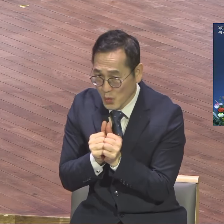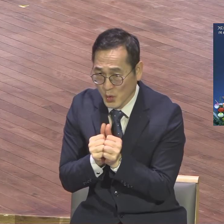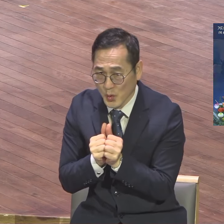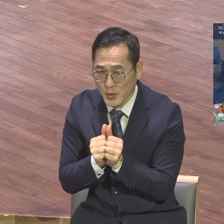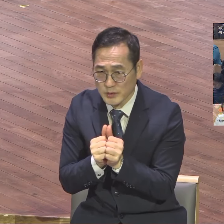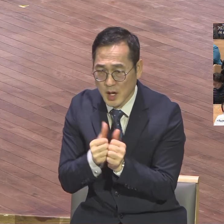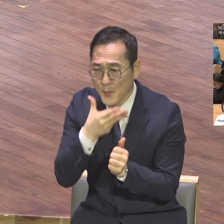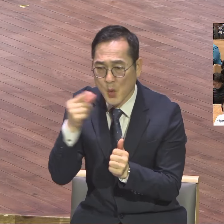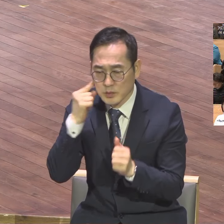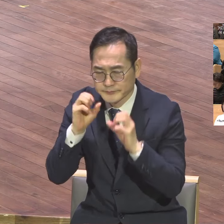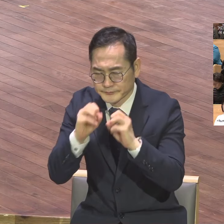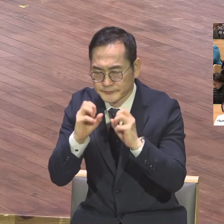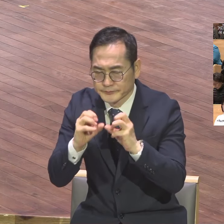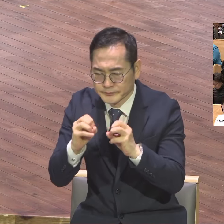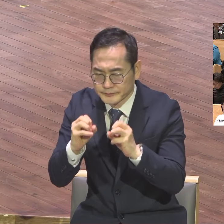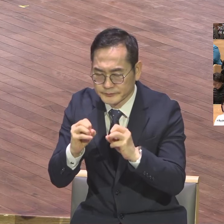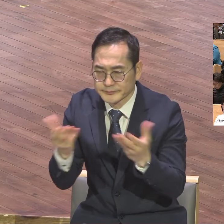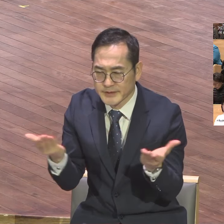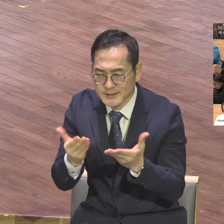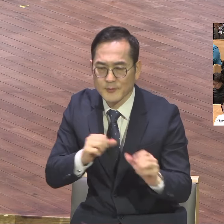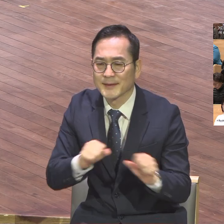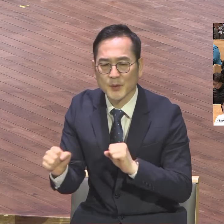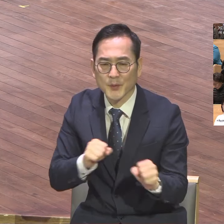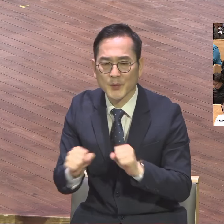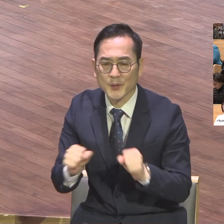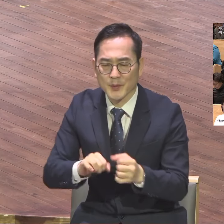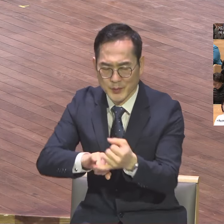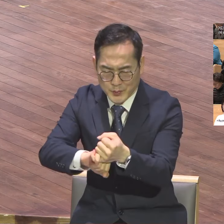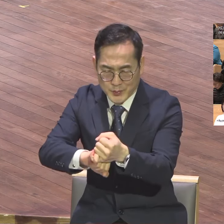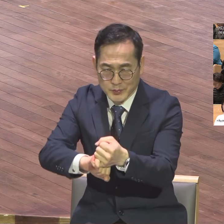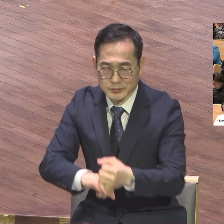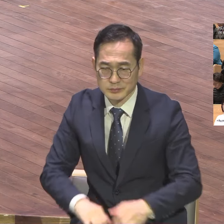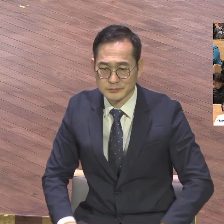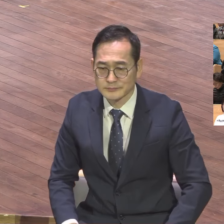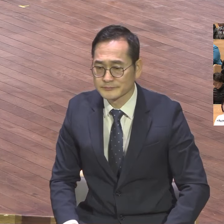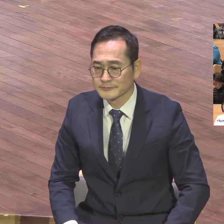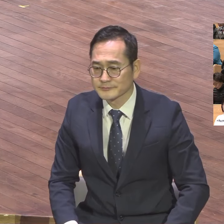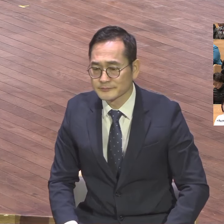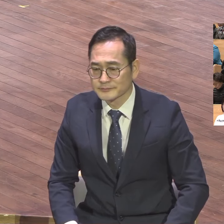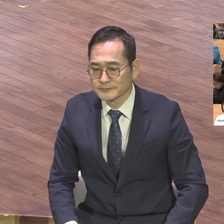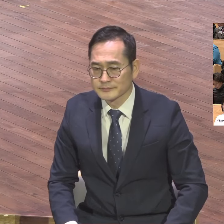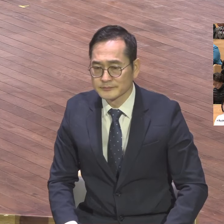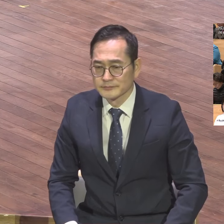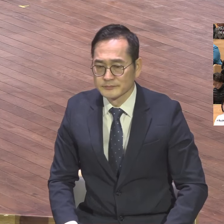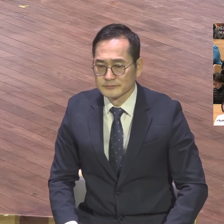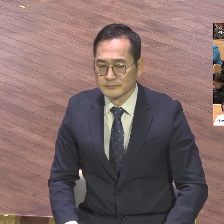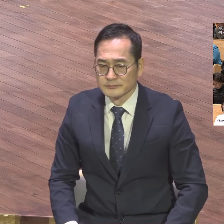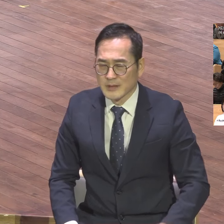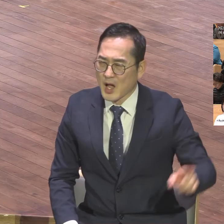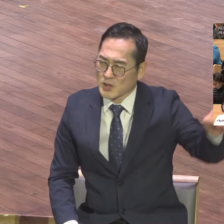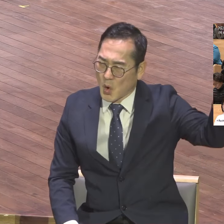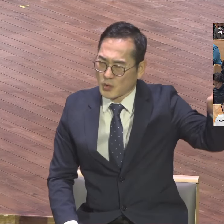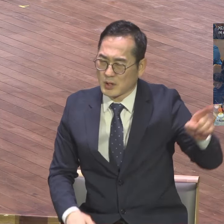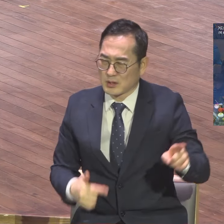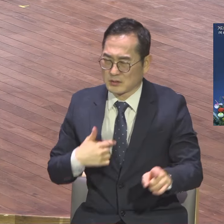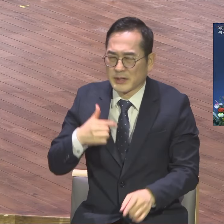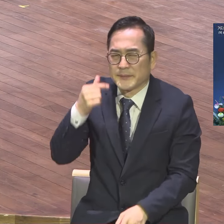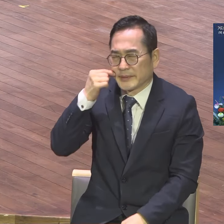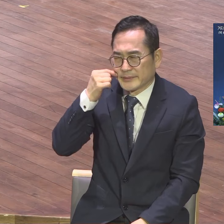된다. 다른 것 다 필요 없어요. 다른 것 이유 달면 다 사단 찌꺼기 사단 속임새